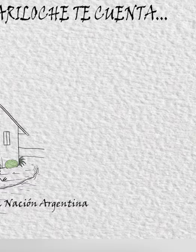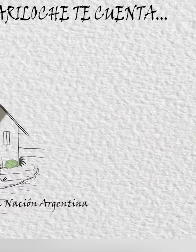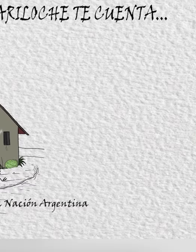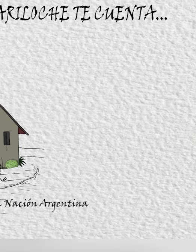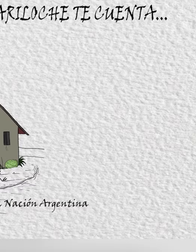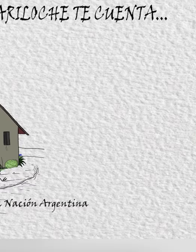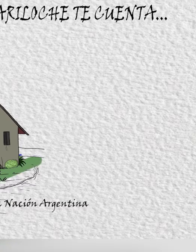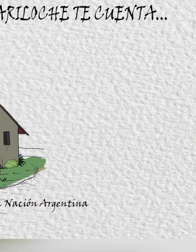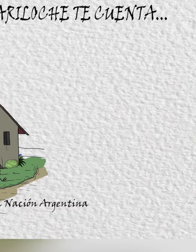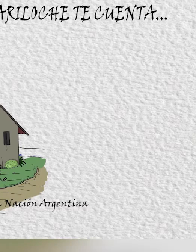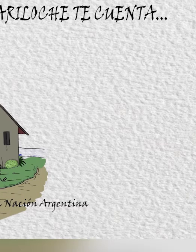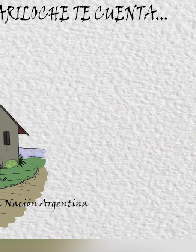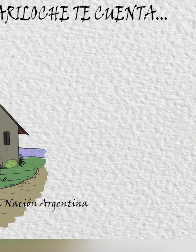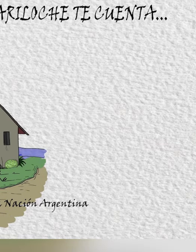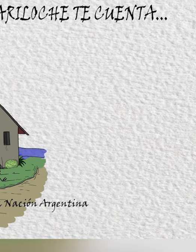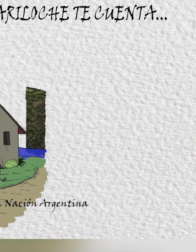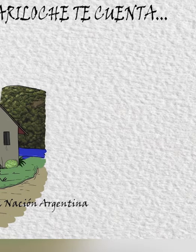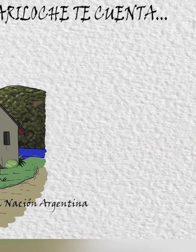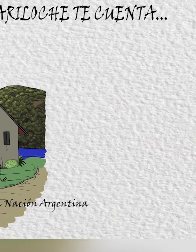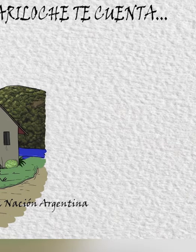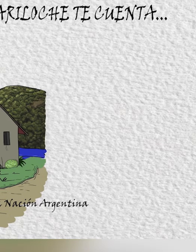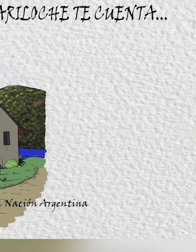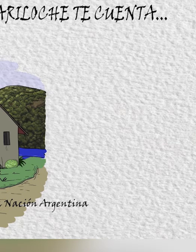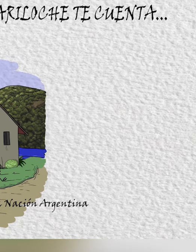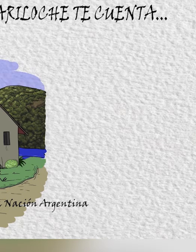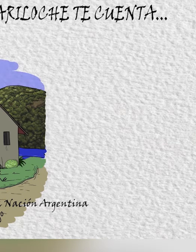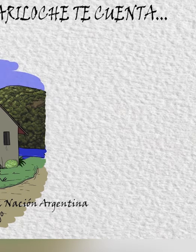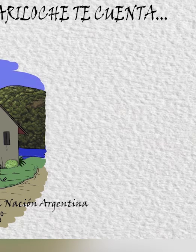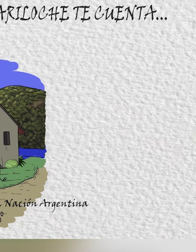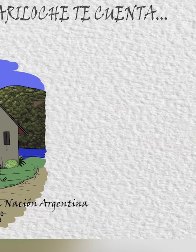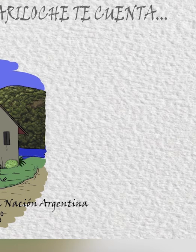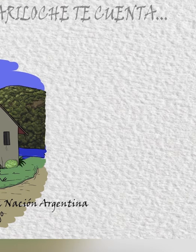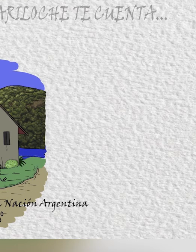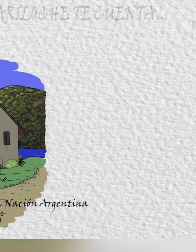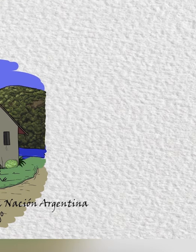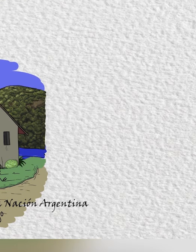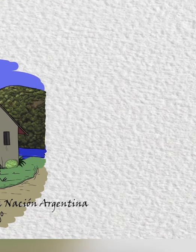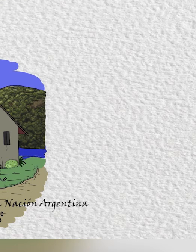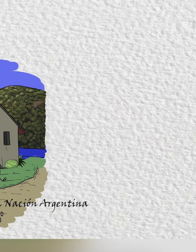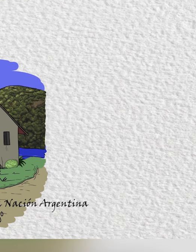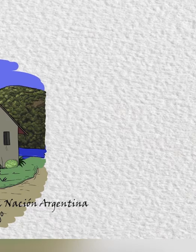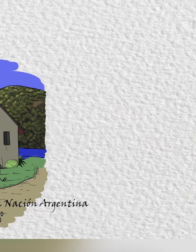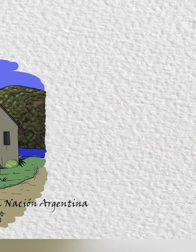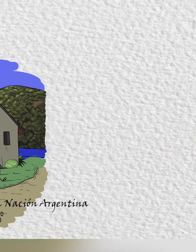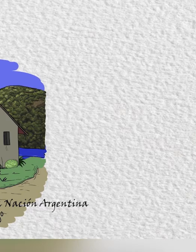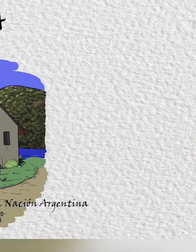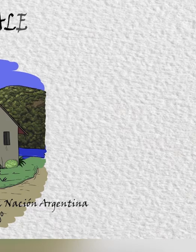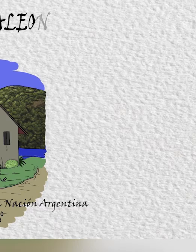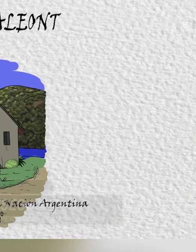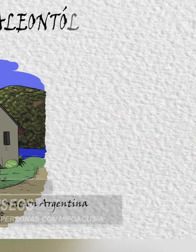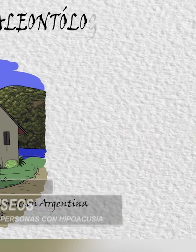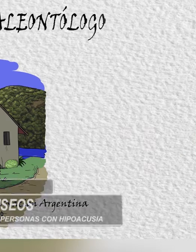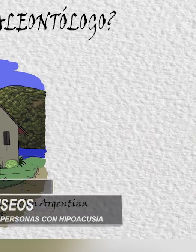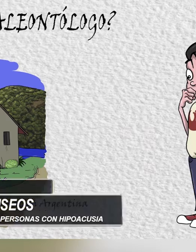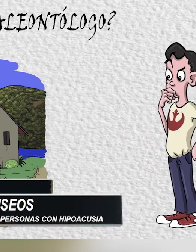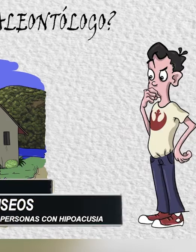El primero de los videos de un ciclo que estamos generando gracias a un proyecto con el Ministerio de Cultura